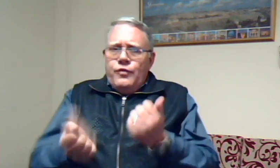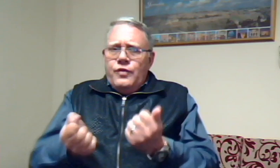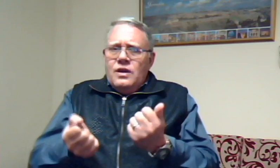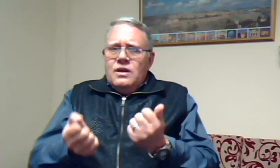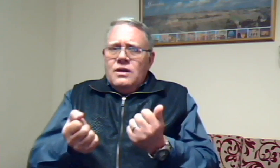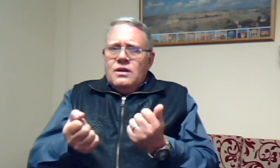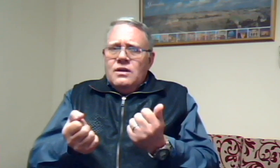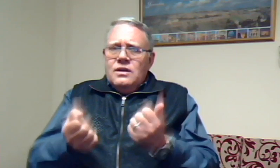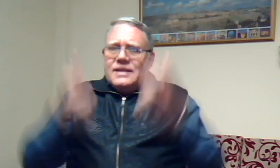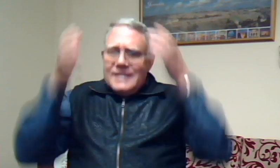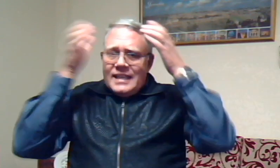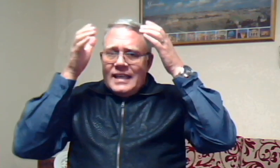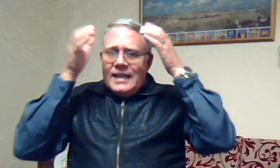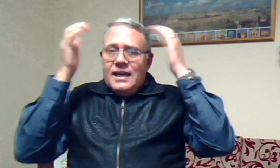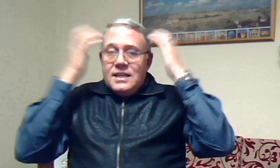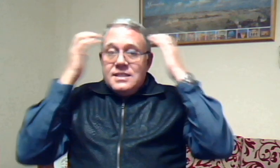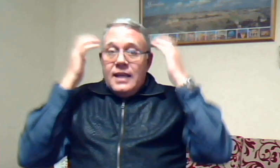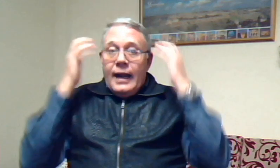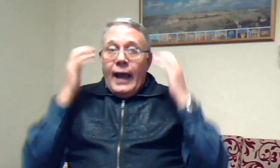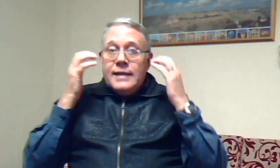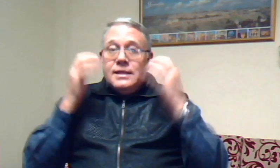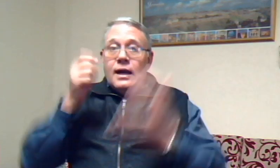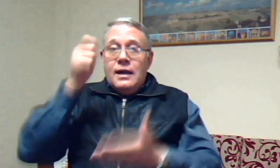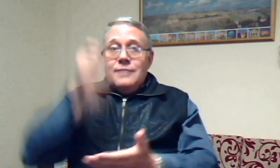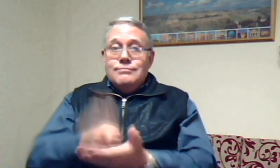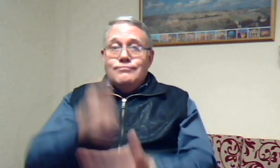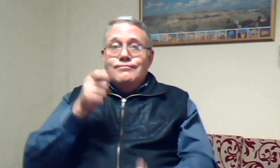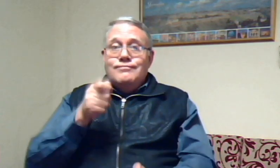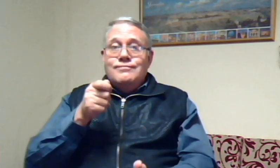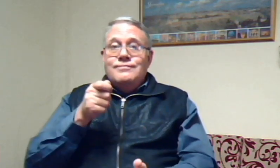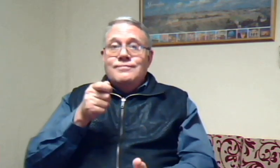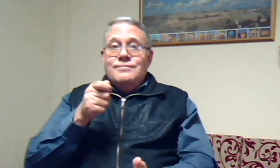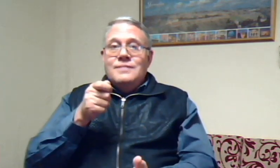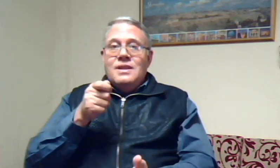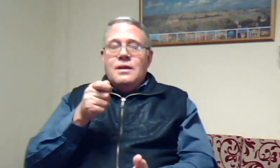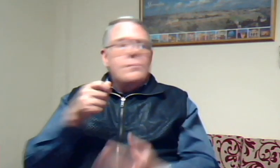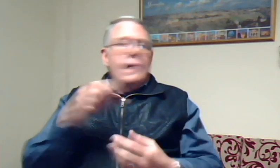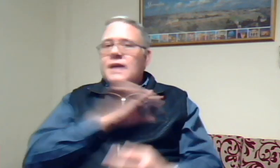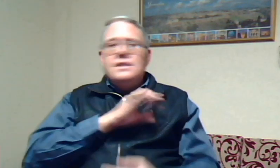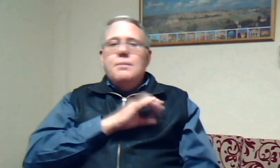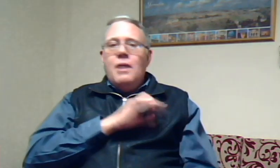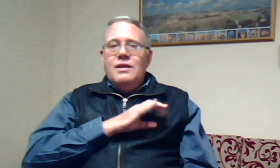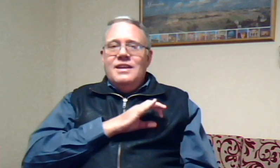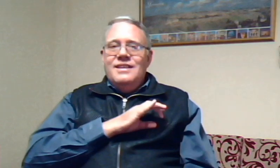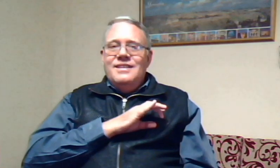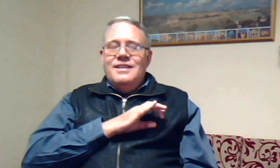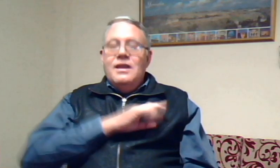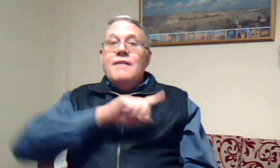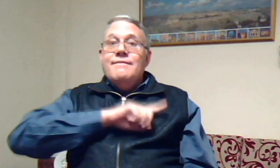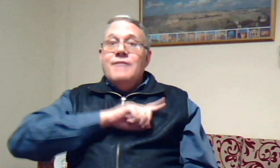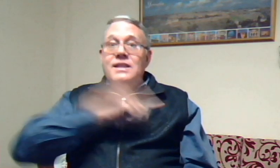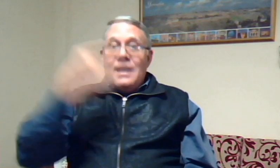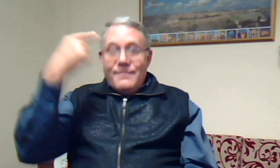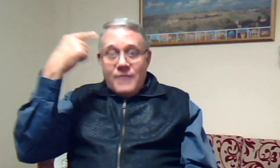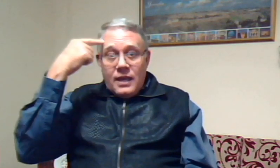die Heere is die rechter maar hy is nie bang nie want hy weet